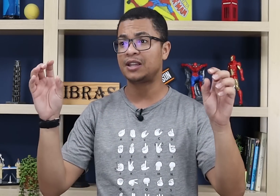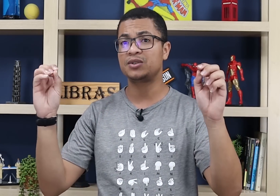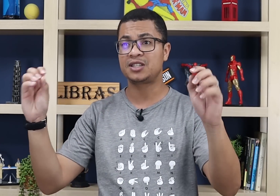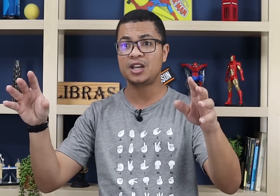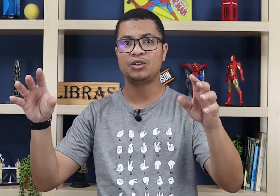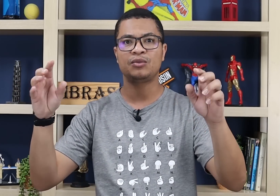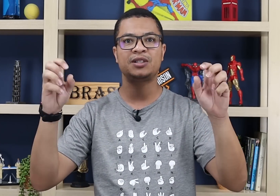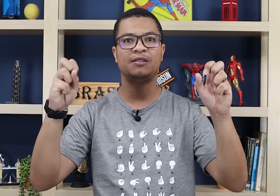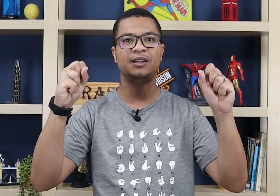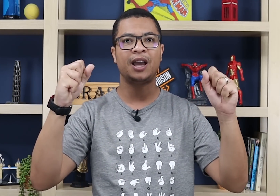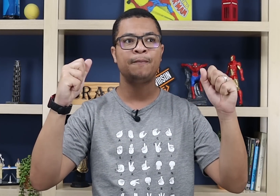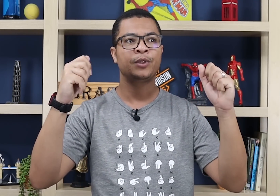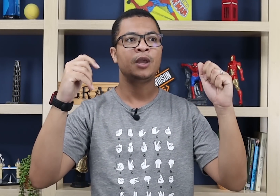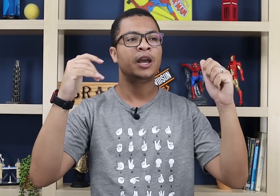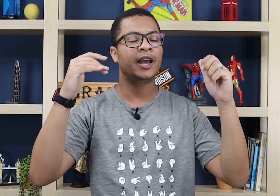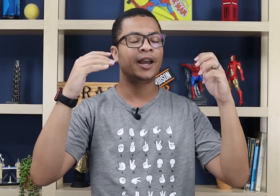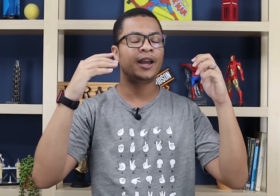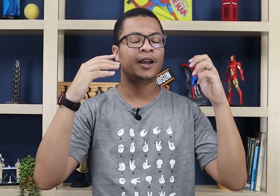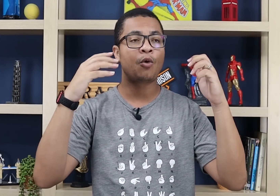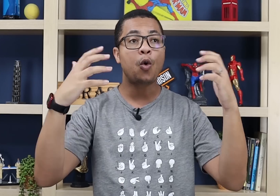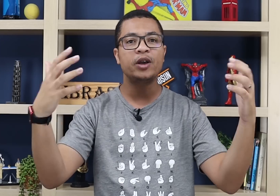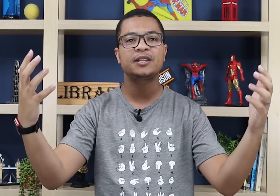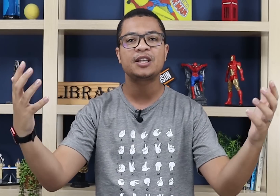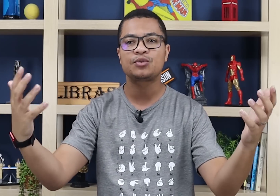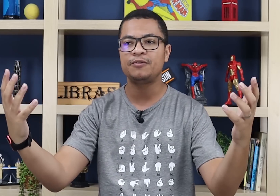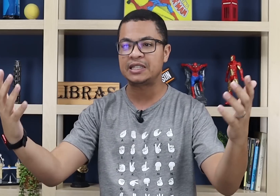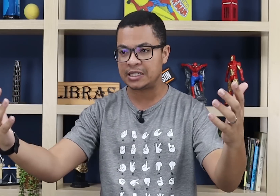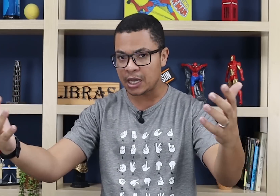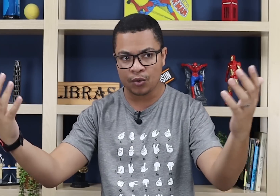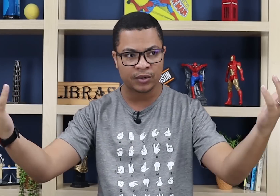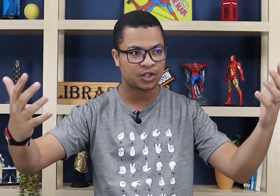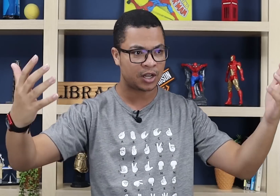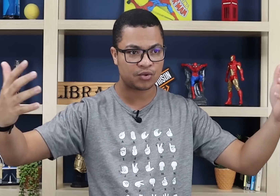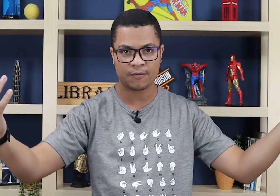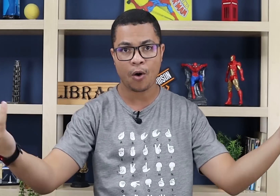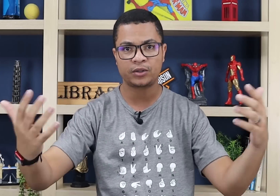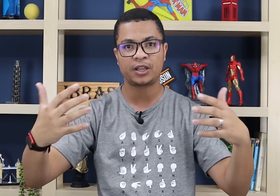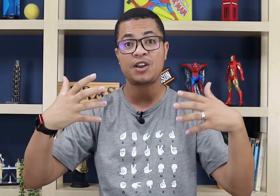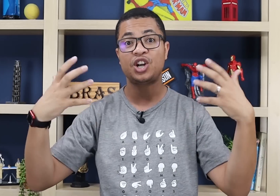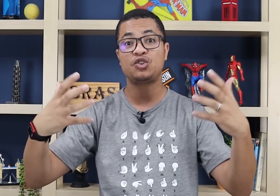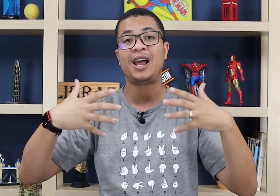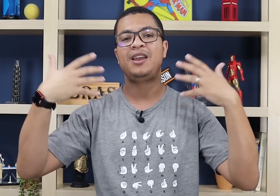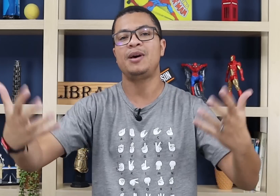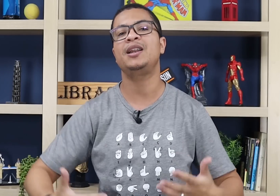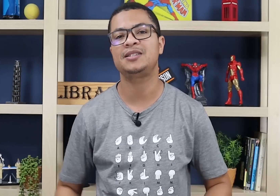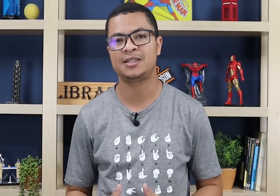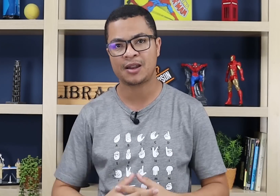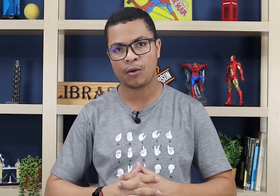vai estar usando, você vai estar com coisas na sua visão, em sua volta, que vai te ajudar a lembrar desse sinal,